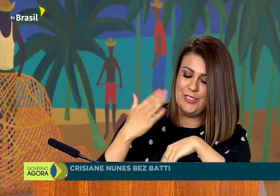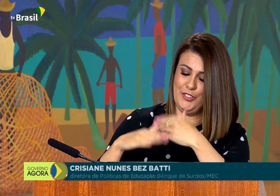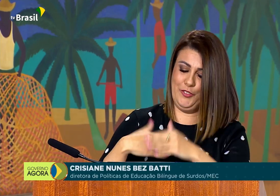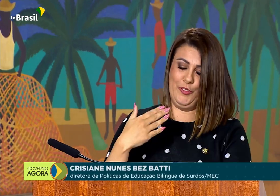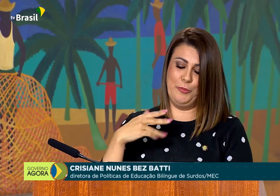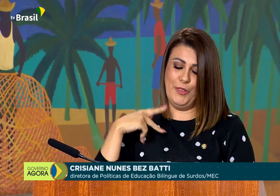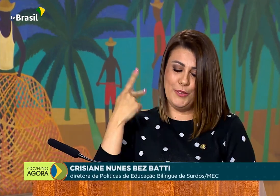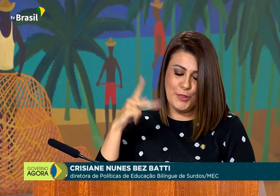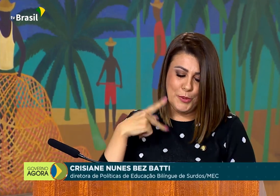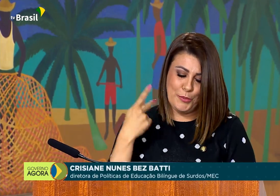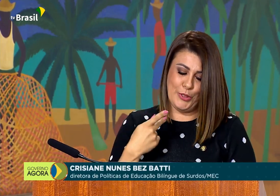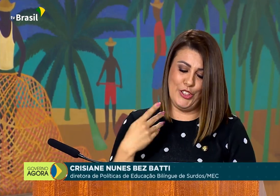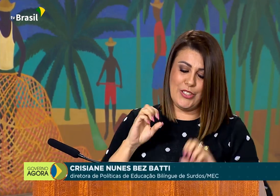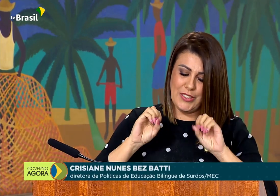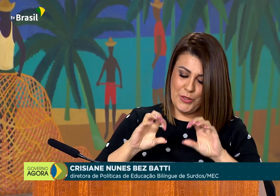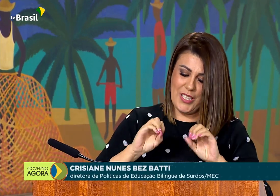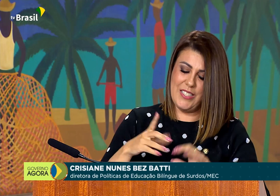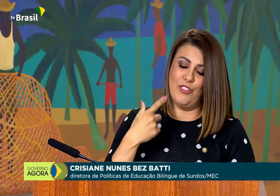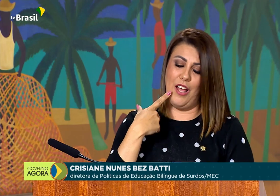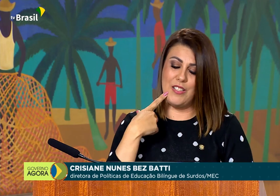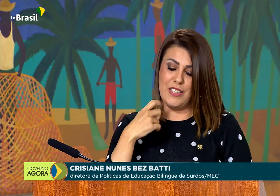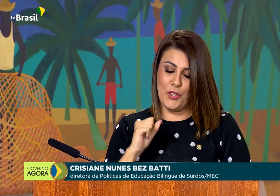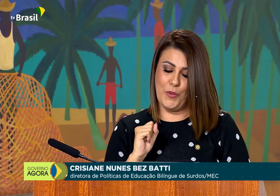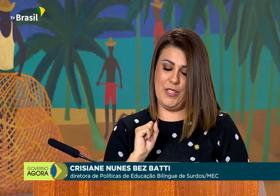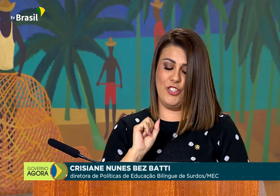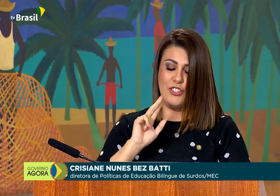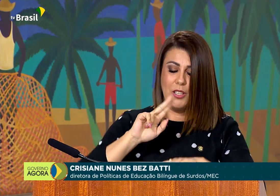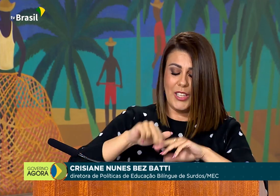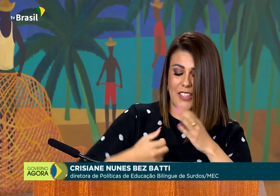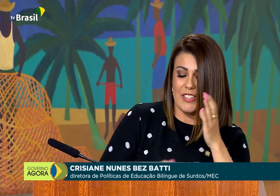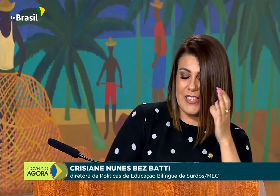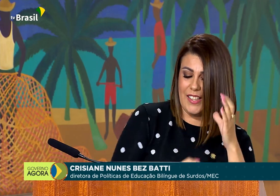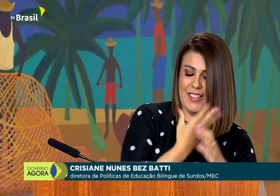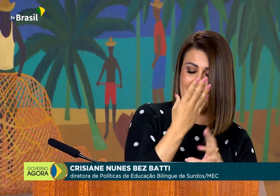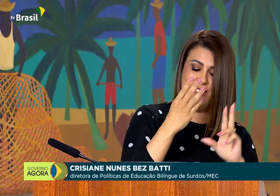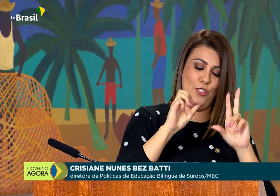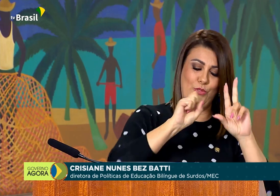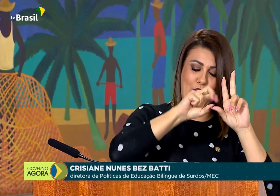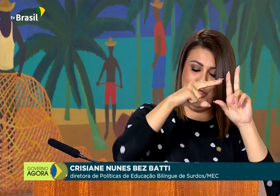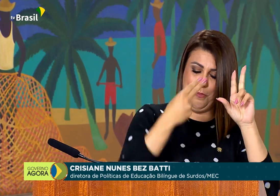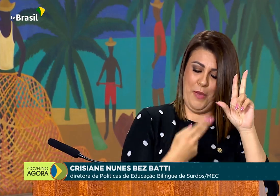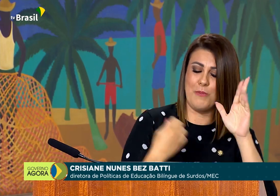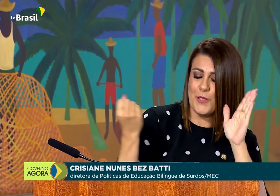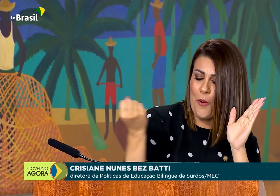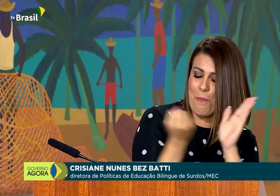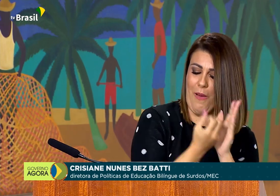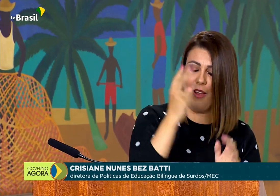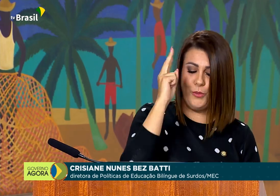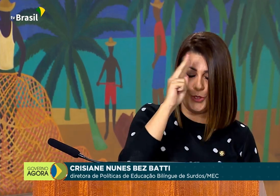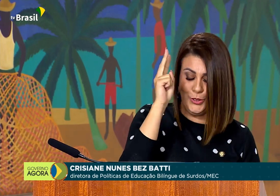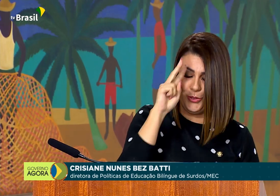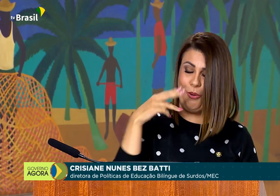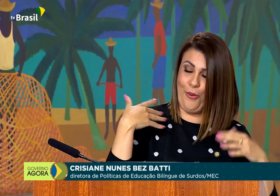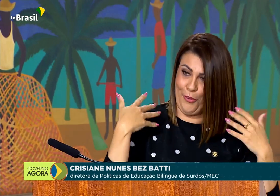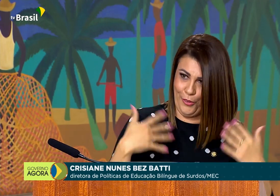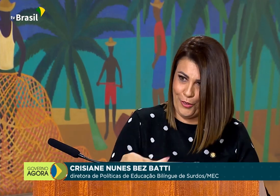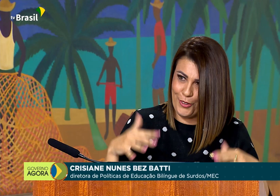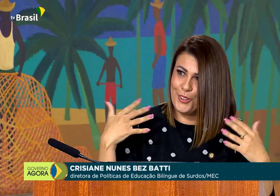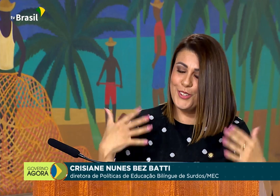A partir desta vitória, muitas outras virão. A criação da Dipebis